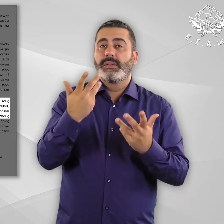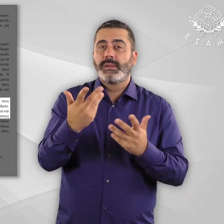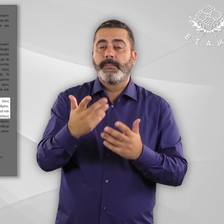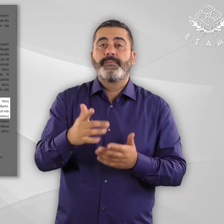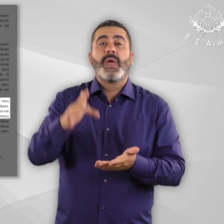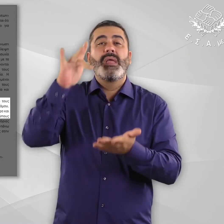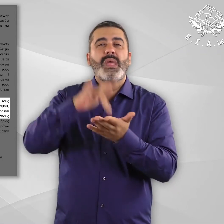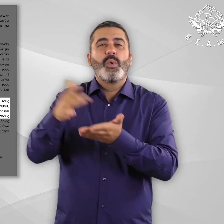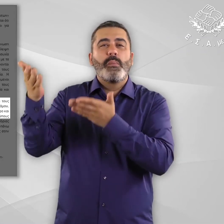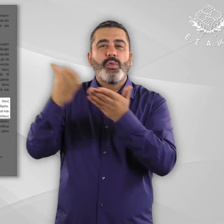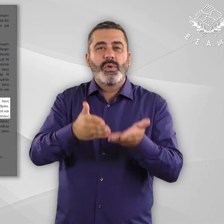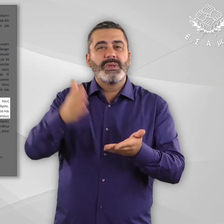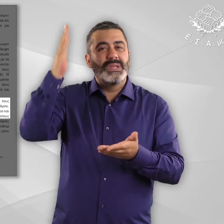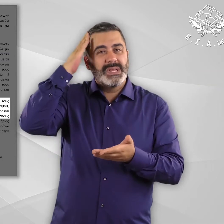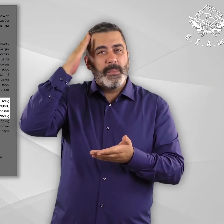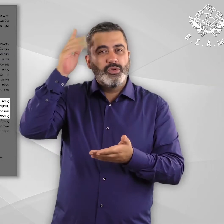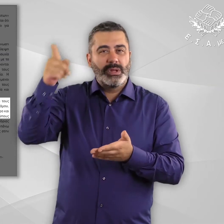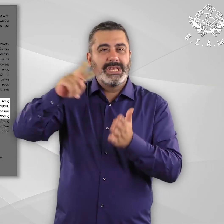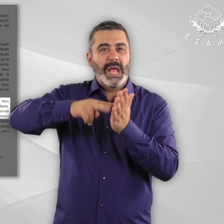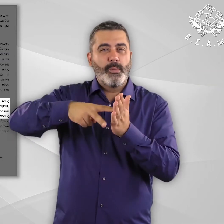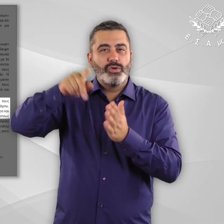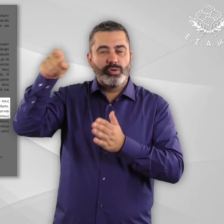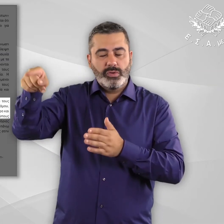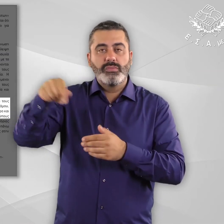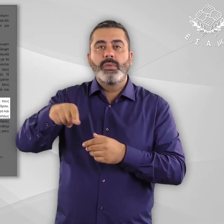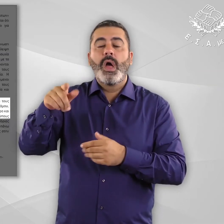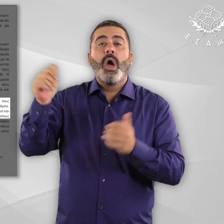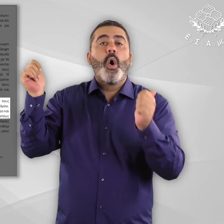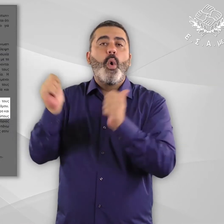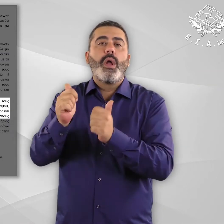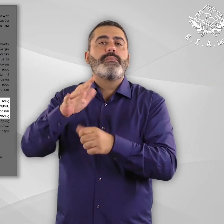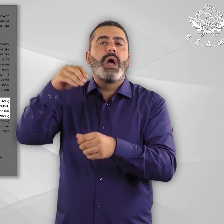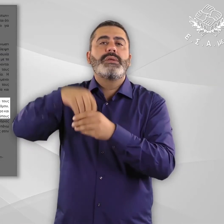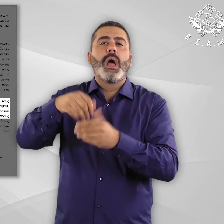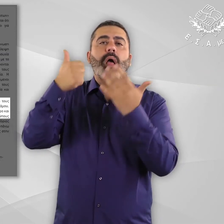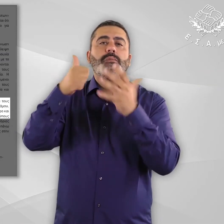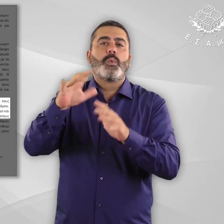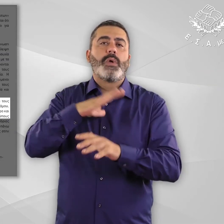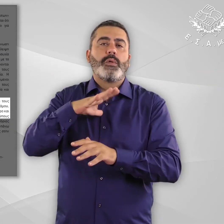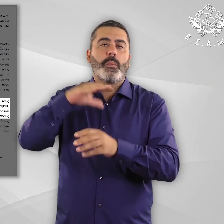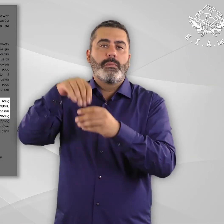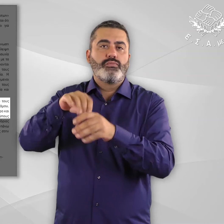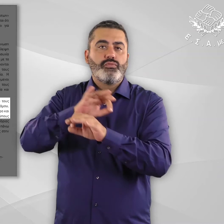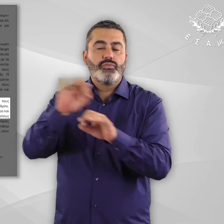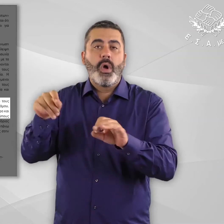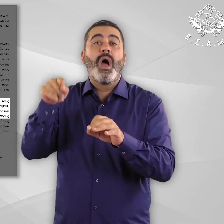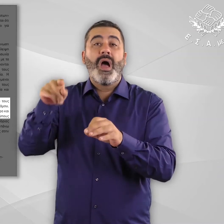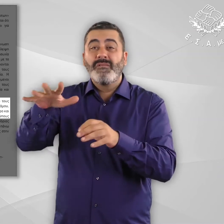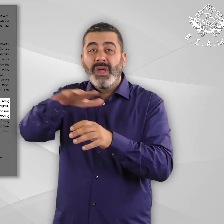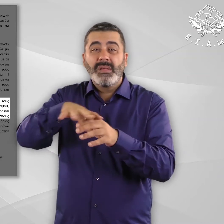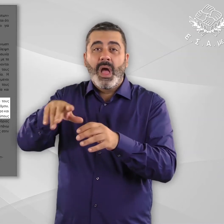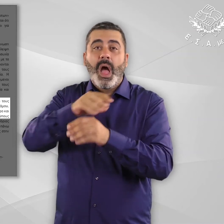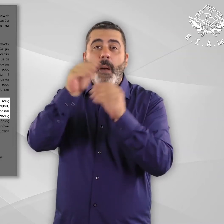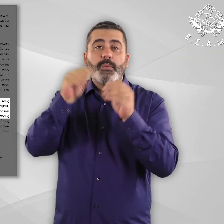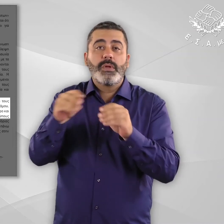στο ΚΙΤ στο βαθύ της Σάμου, ενώ η χωρητικότητα του κέντρου είναι για 650 άτομα, το κέντρο και η περιοχή γύρω από